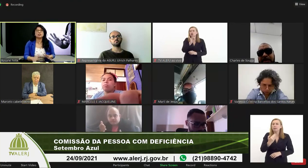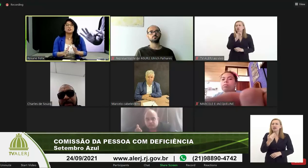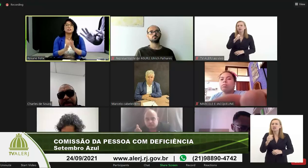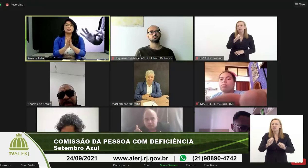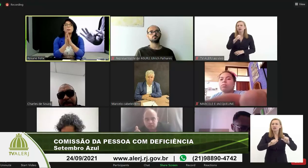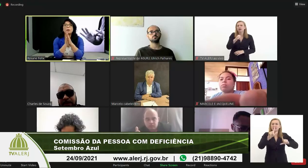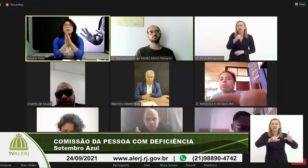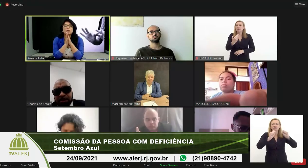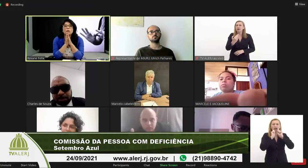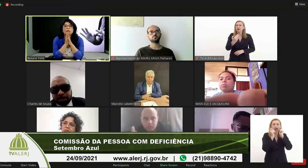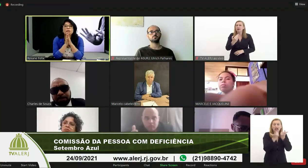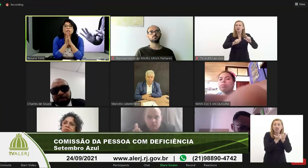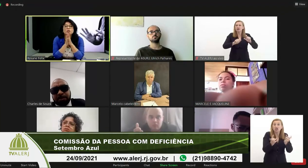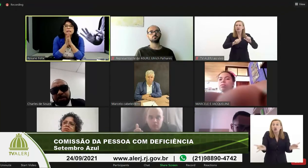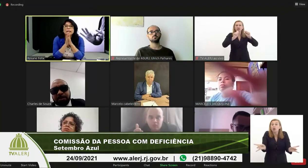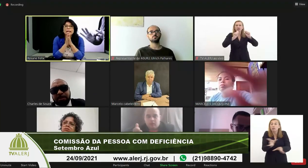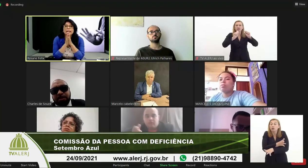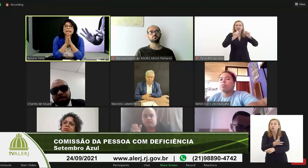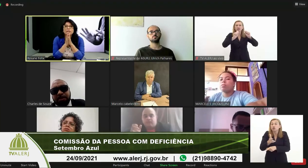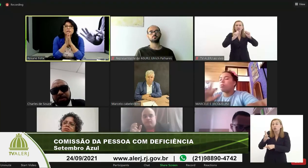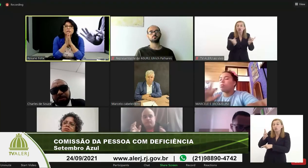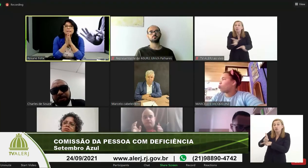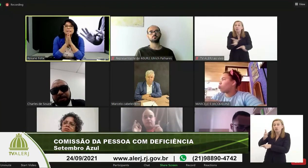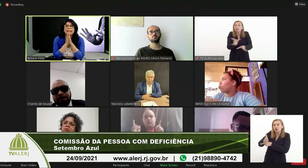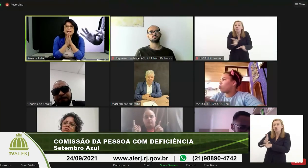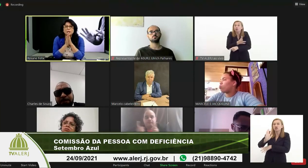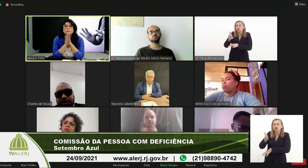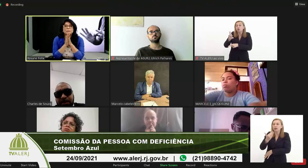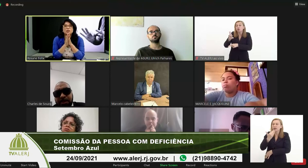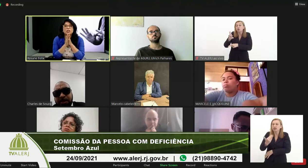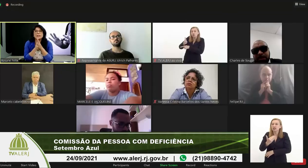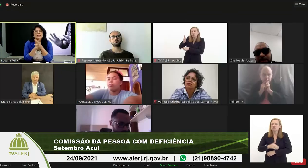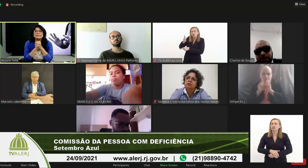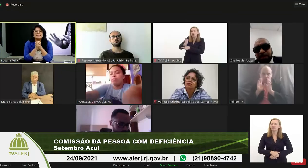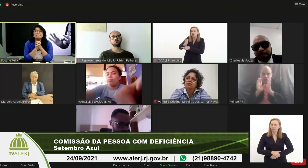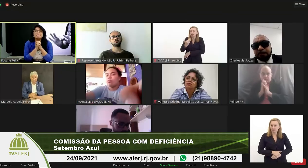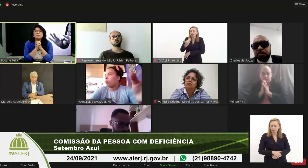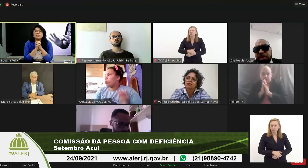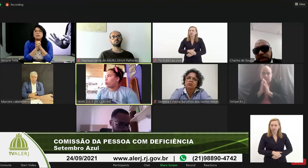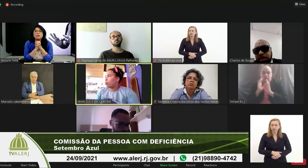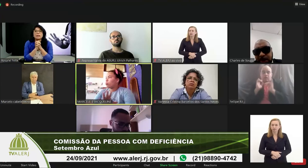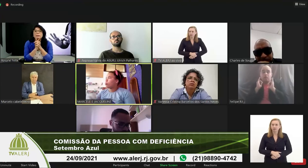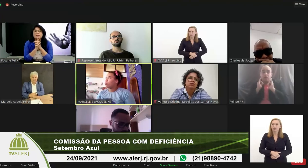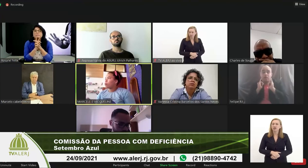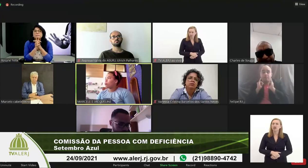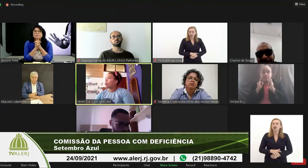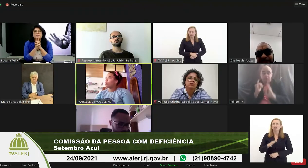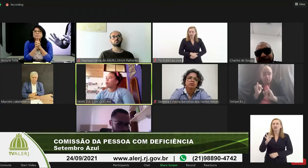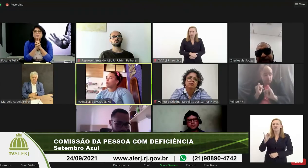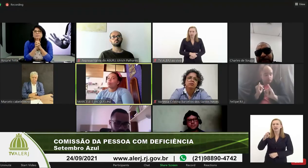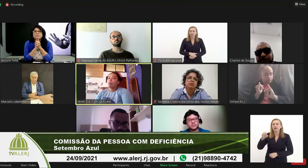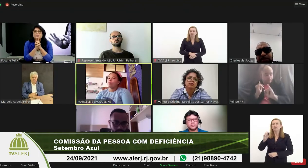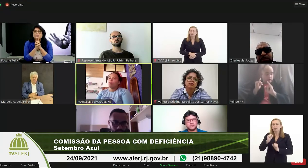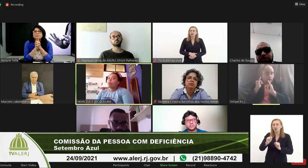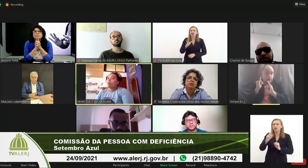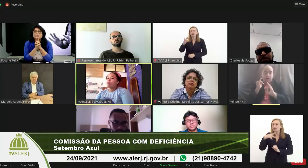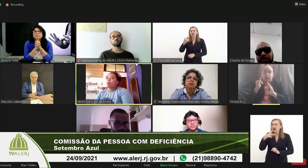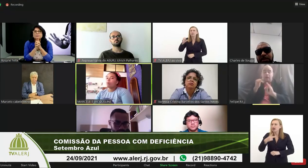Alércio que já esteja pronta com o vídeo que foi solicitado por gentileza eu queria pedir